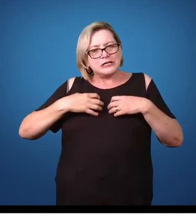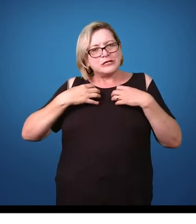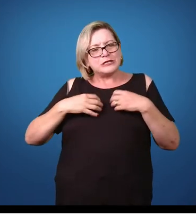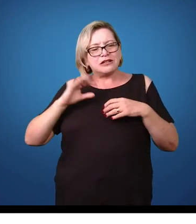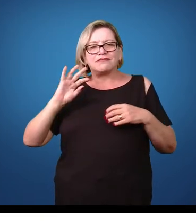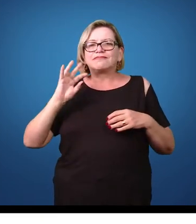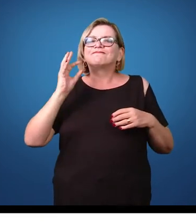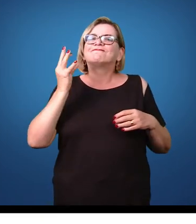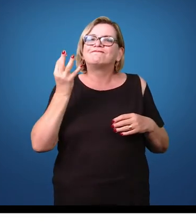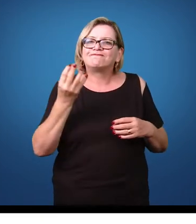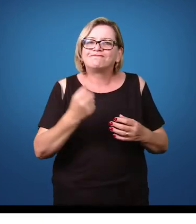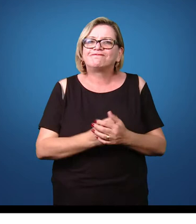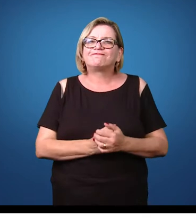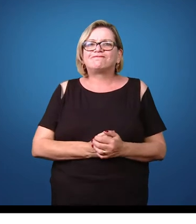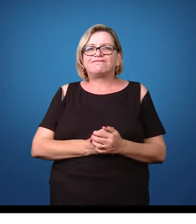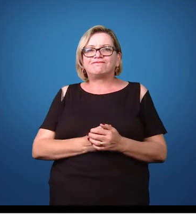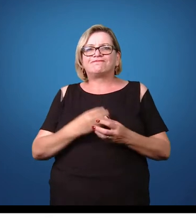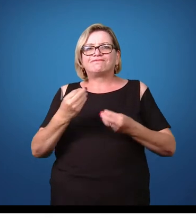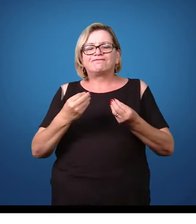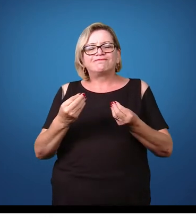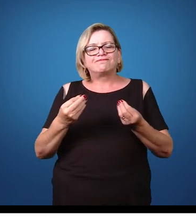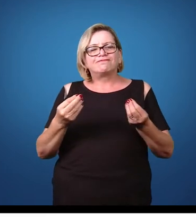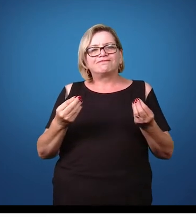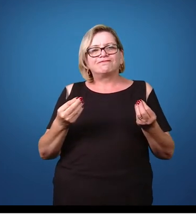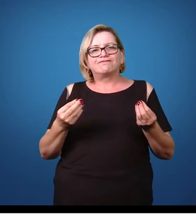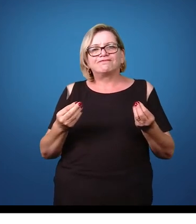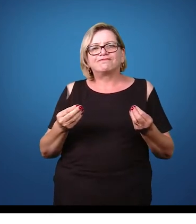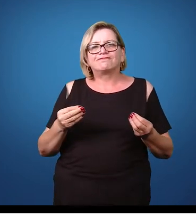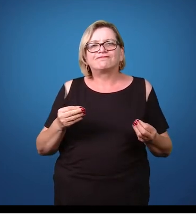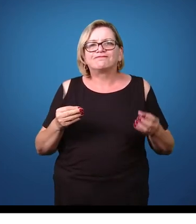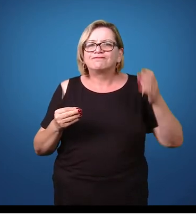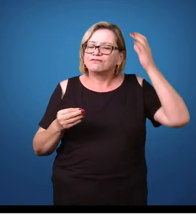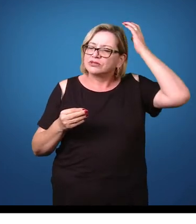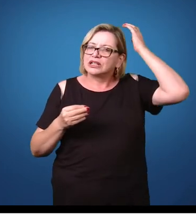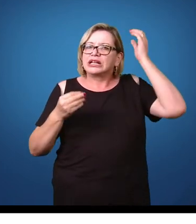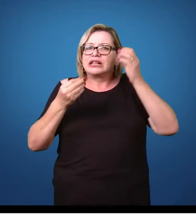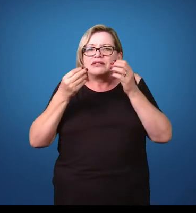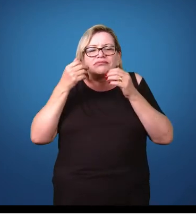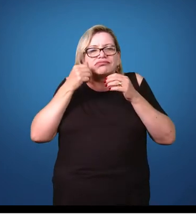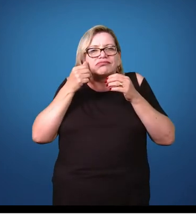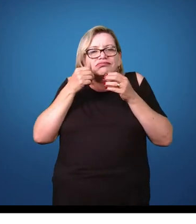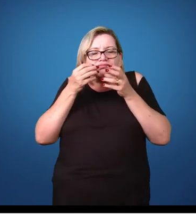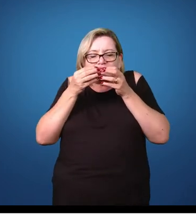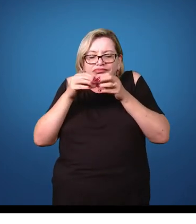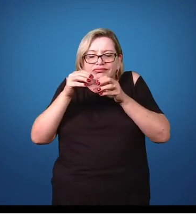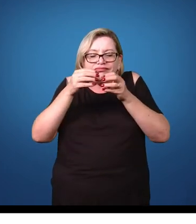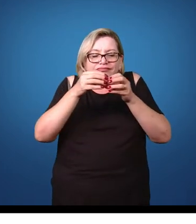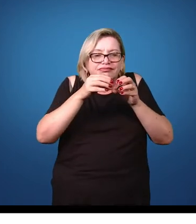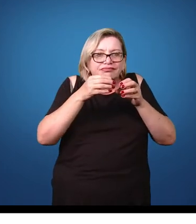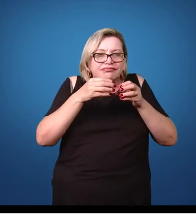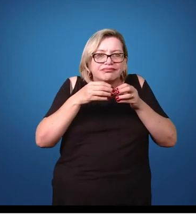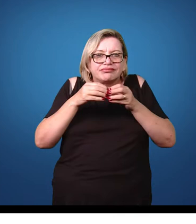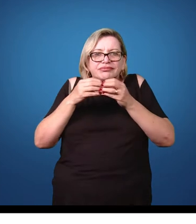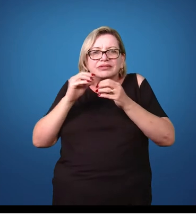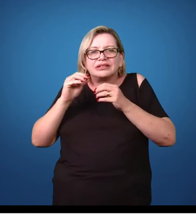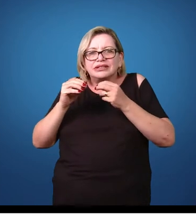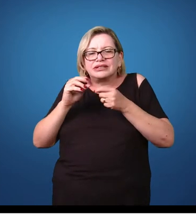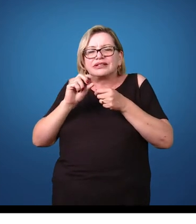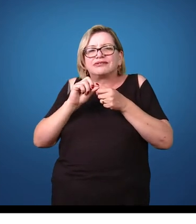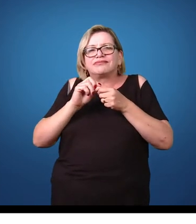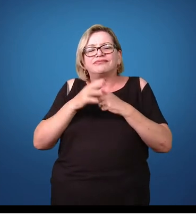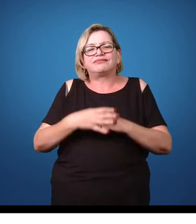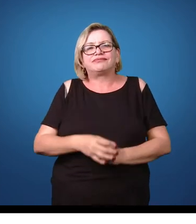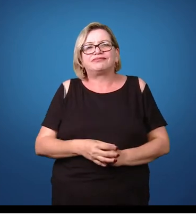que são as principais regiões onde essas fêmeas férteis vão